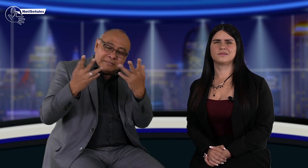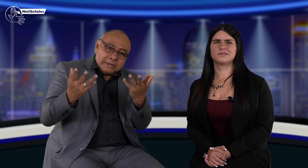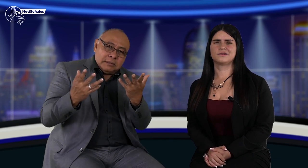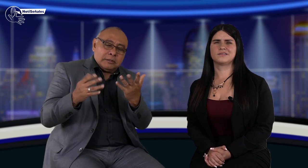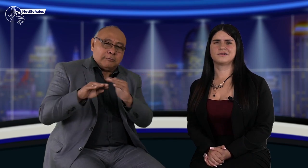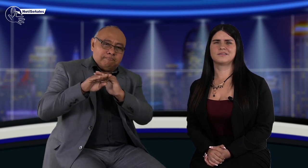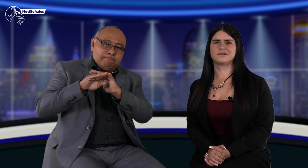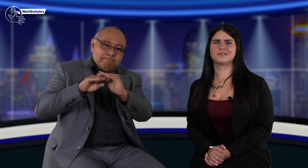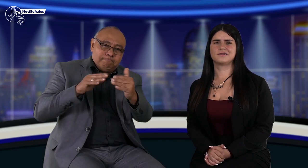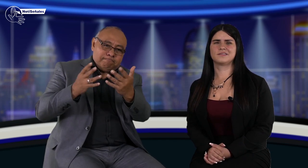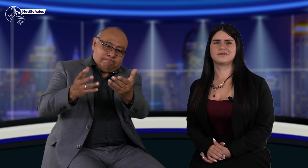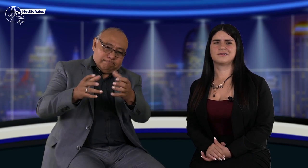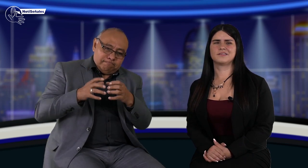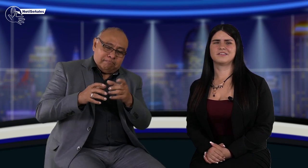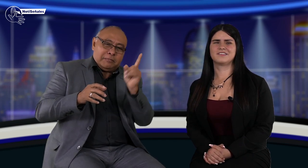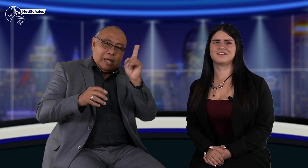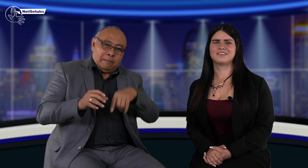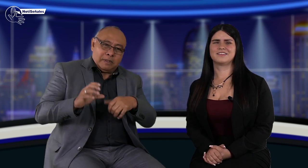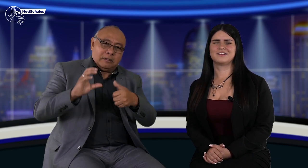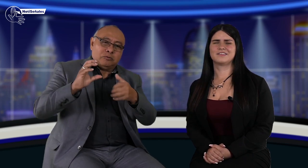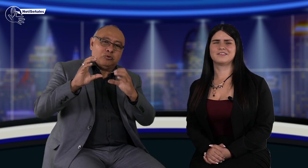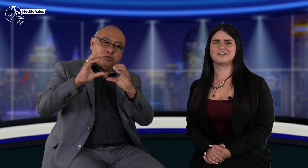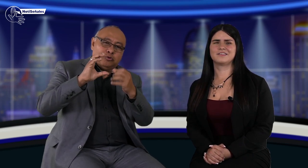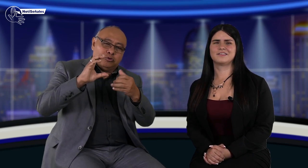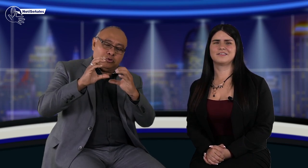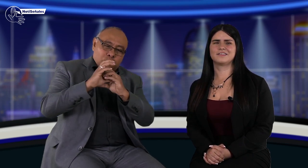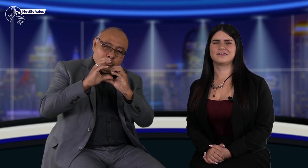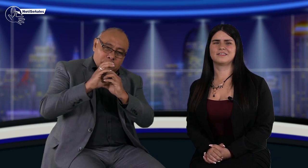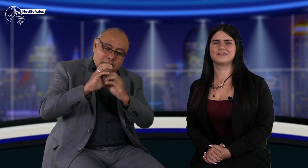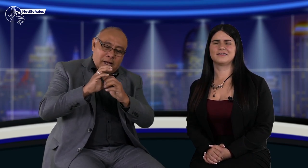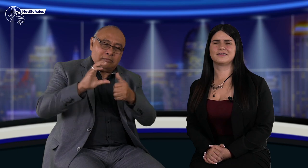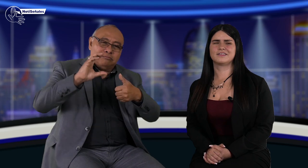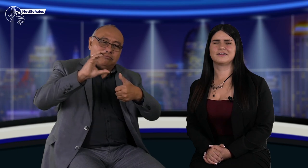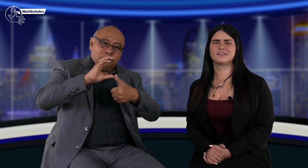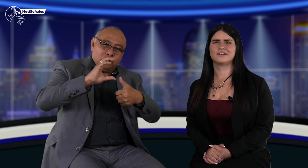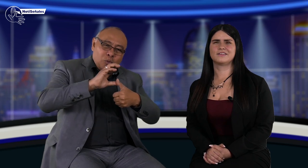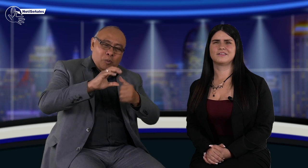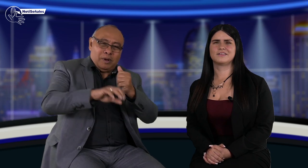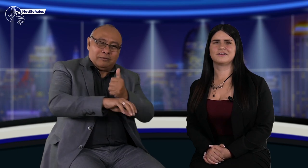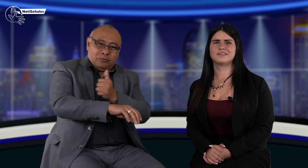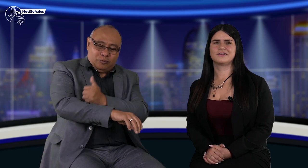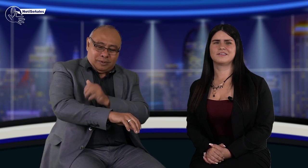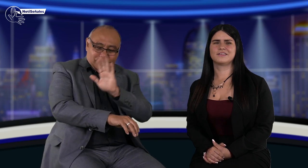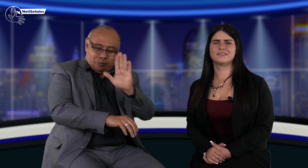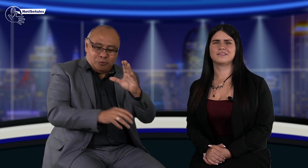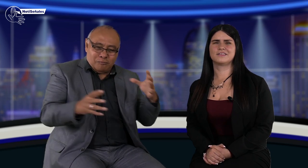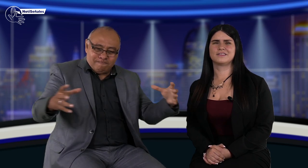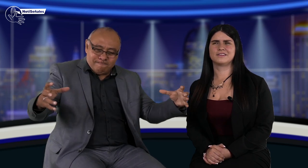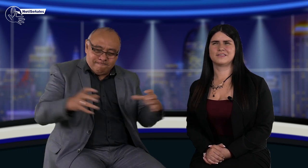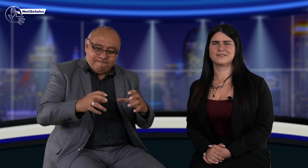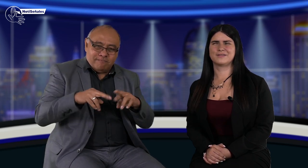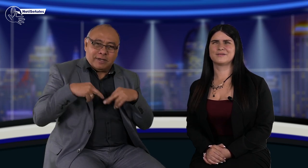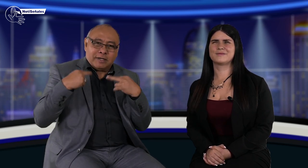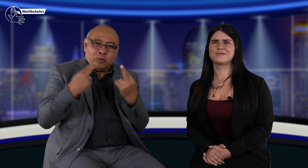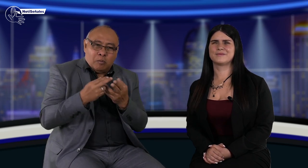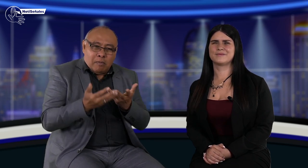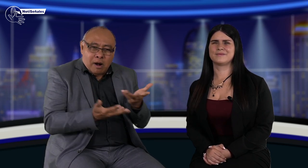nos estés viendo, queremos invitarte a que participes en una reunión, así como también invito a la Sociedad de Sordos de